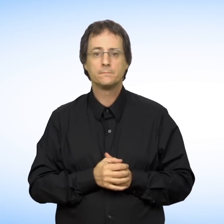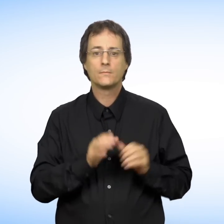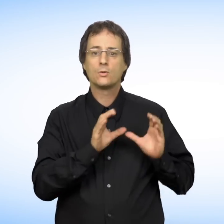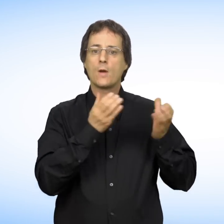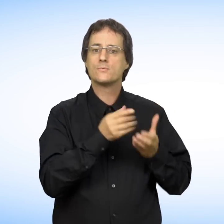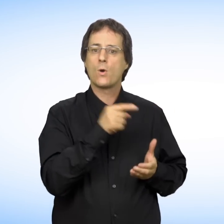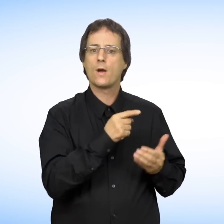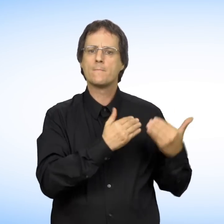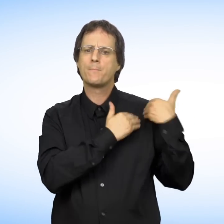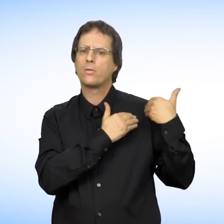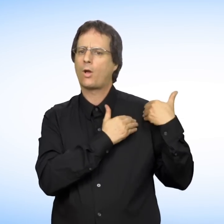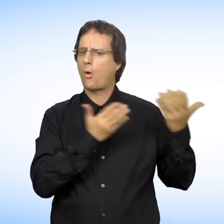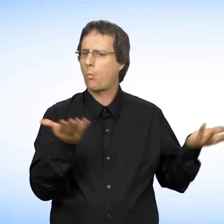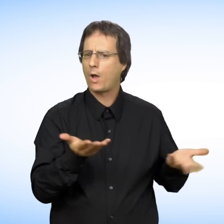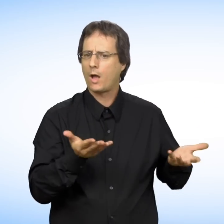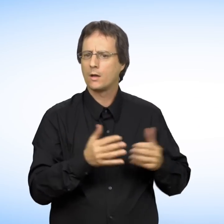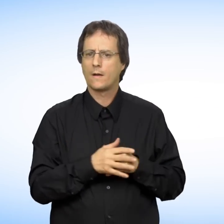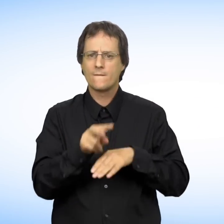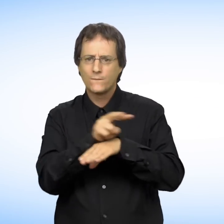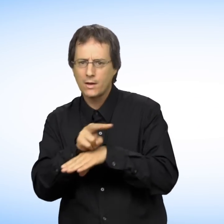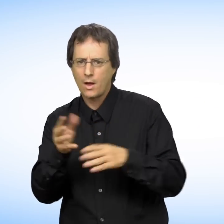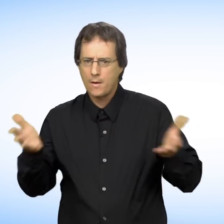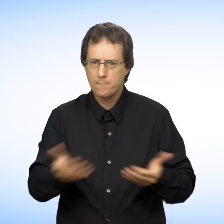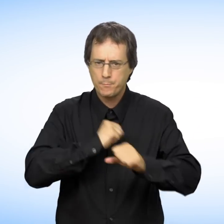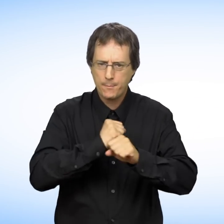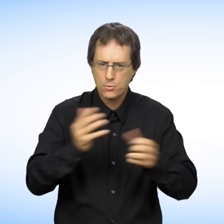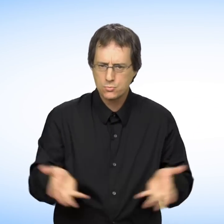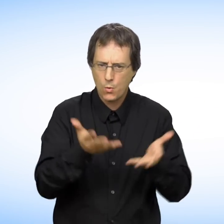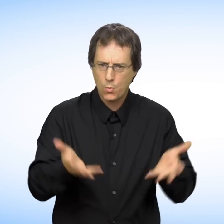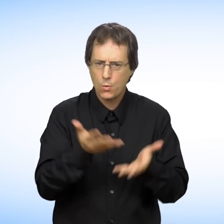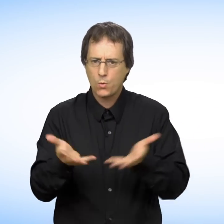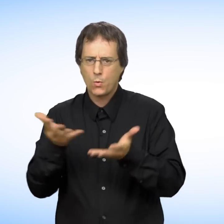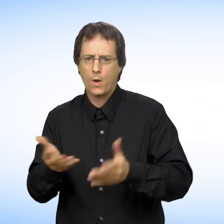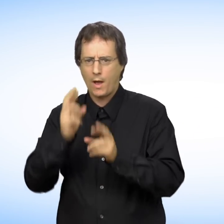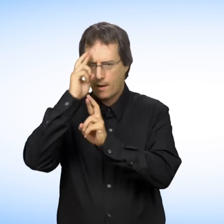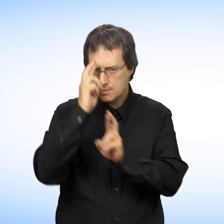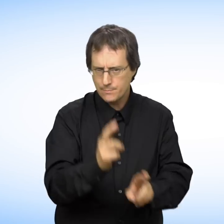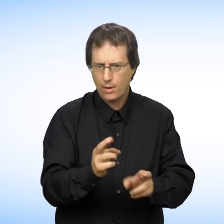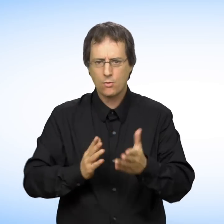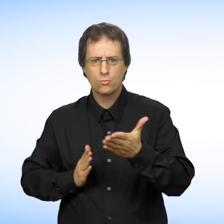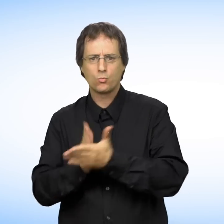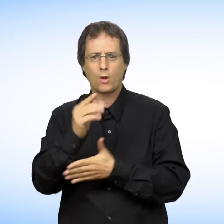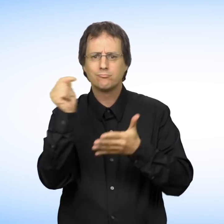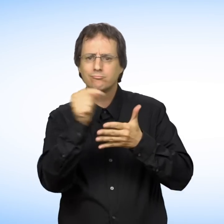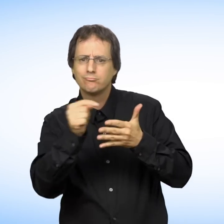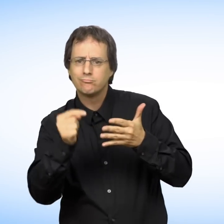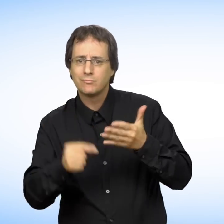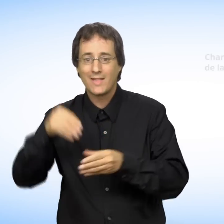La Commission a pour mandat de veiller à la promotion et au respect des droits énoncés